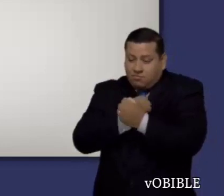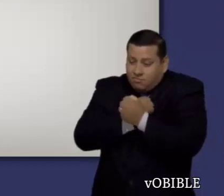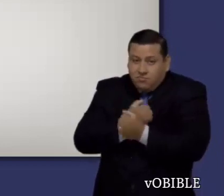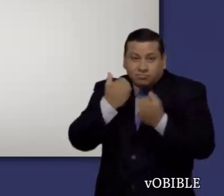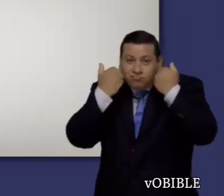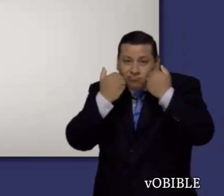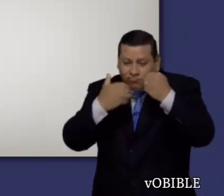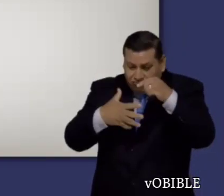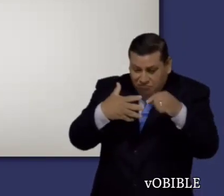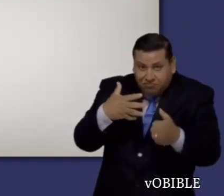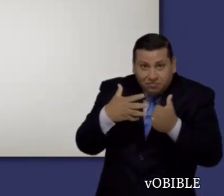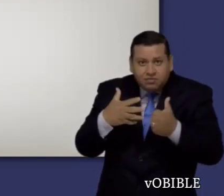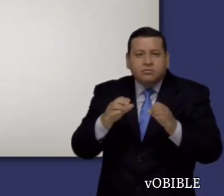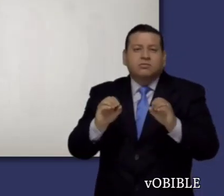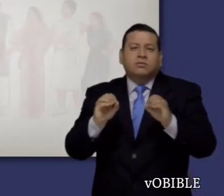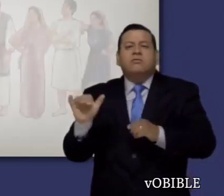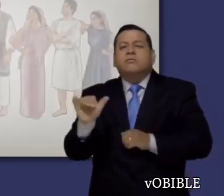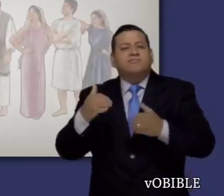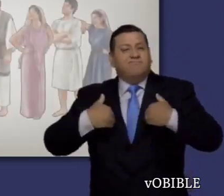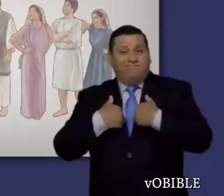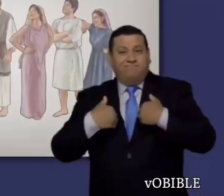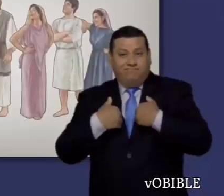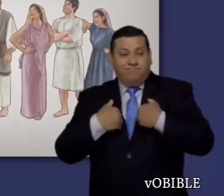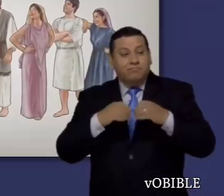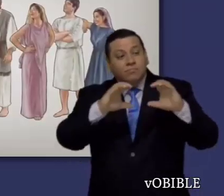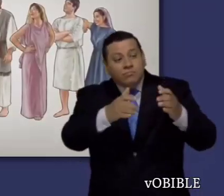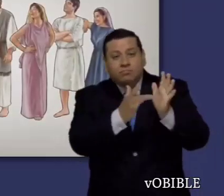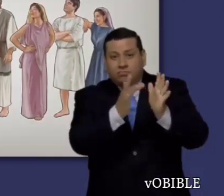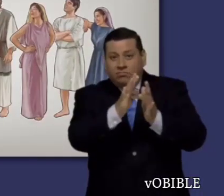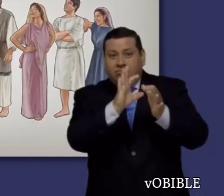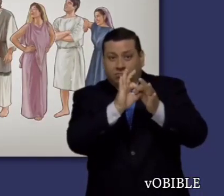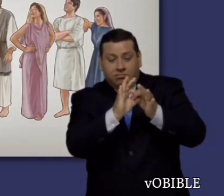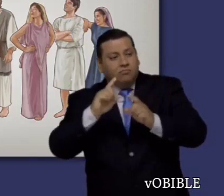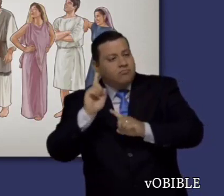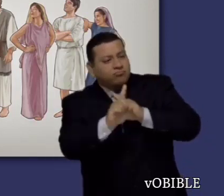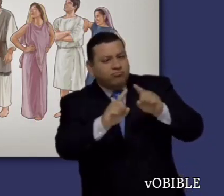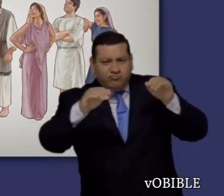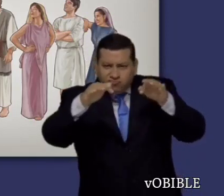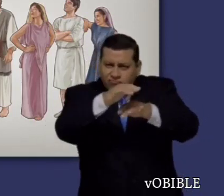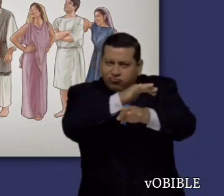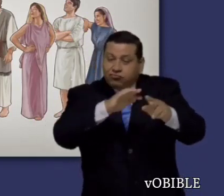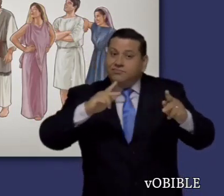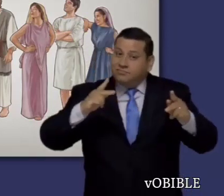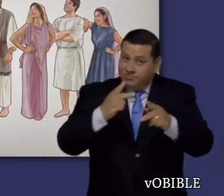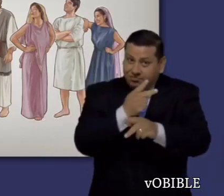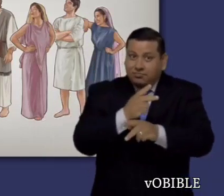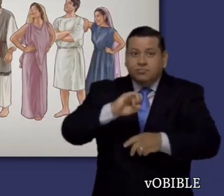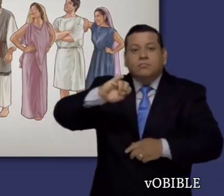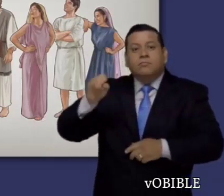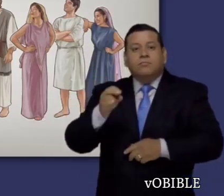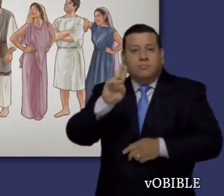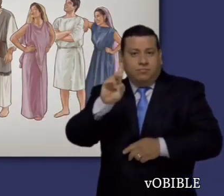había surgido una situación peligrosa. Hombres inmorales y que actuaban como animales se habían metido disimuladamente en la